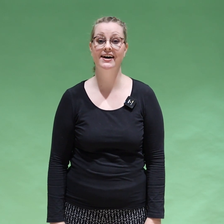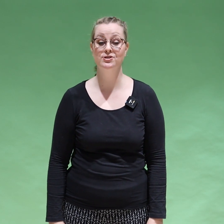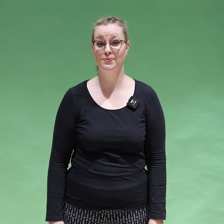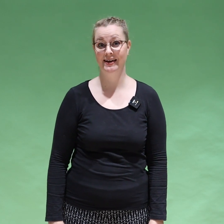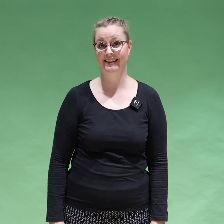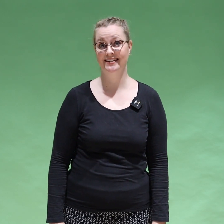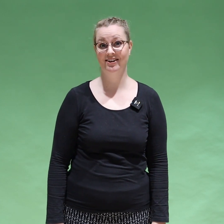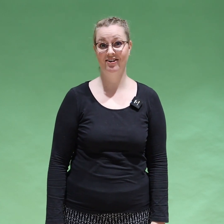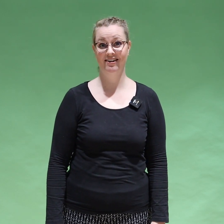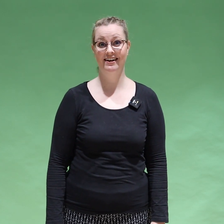väistyi hetkeksi taka-alalle.